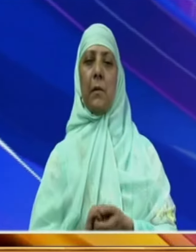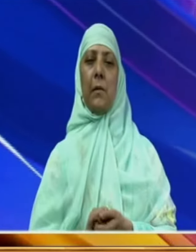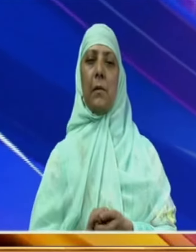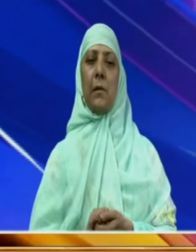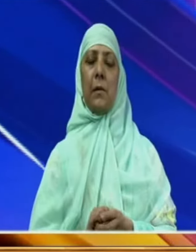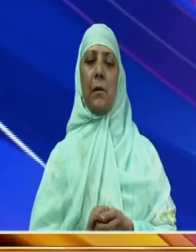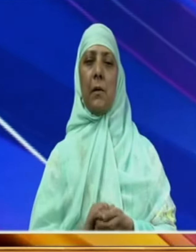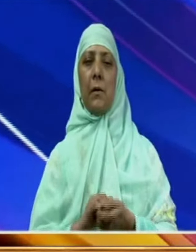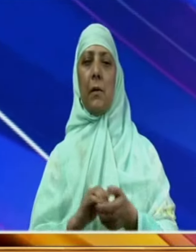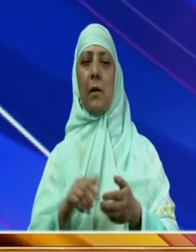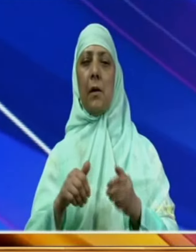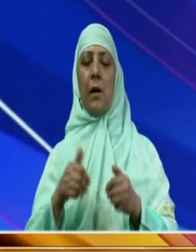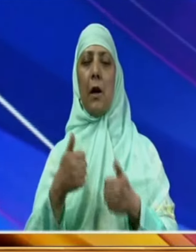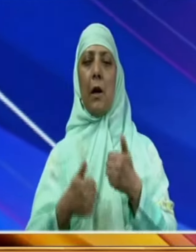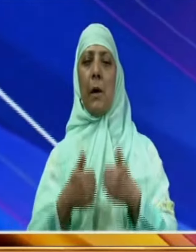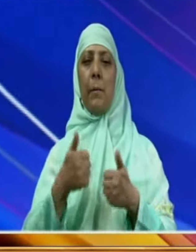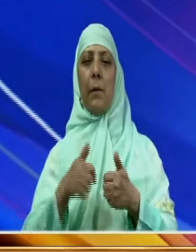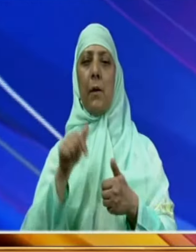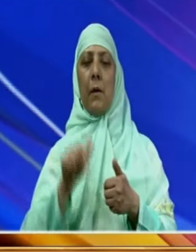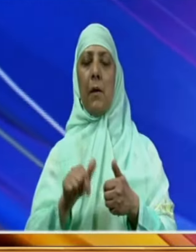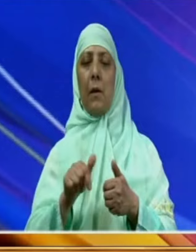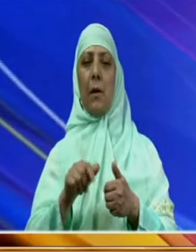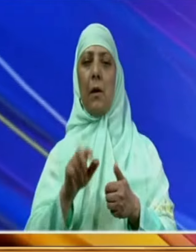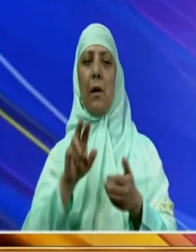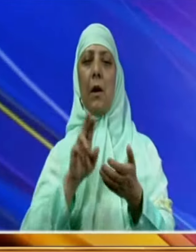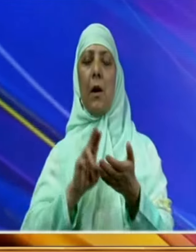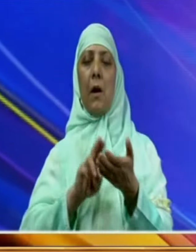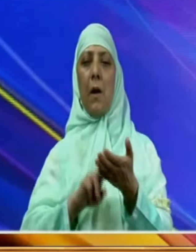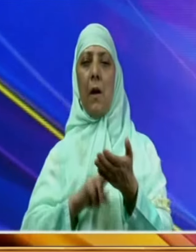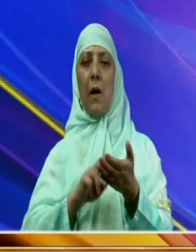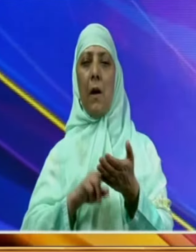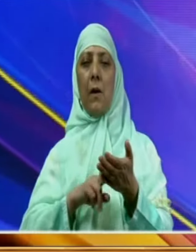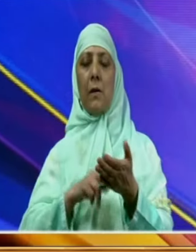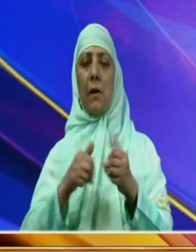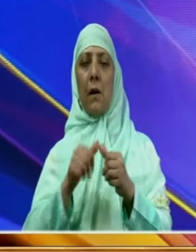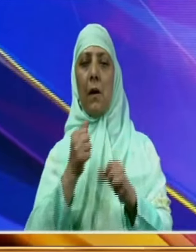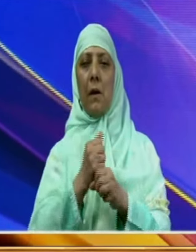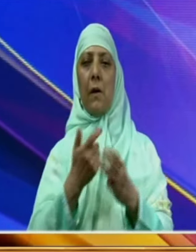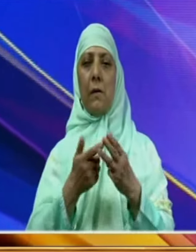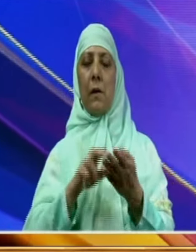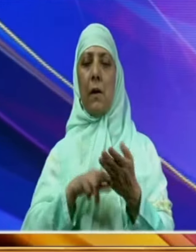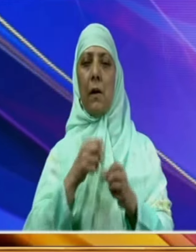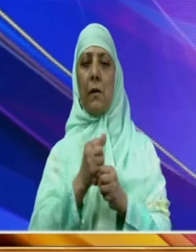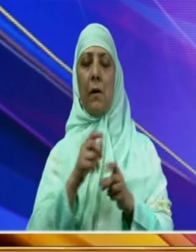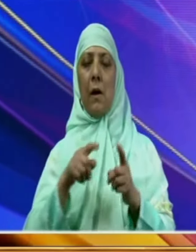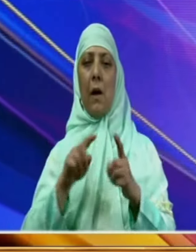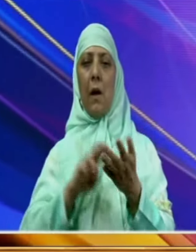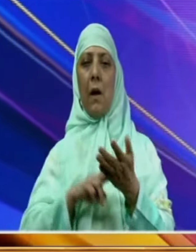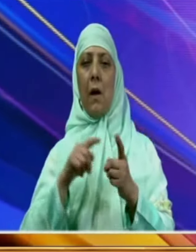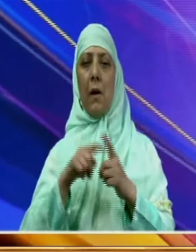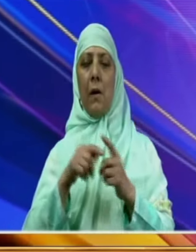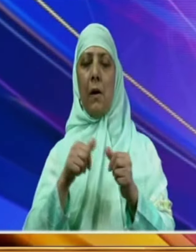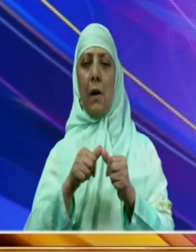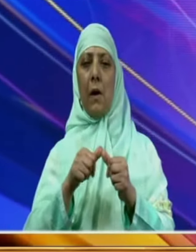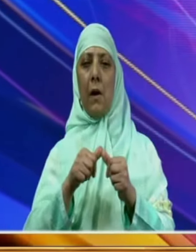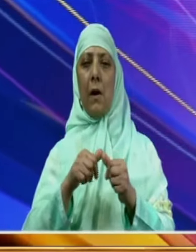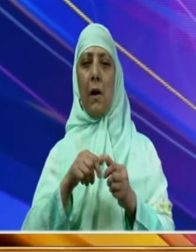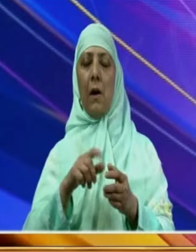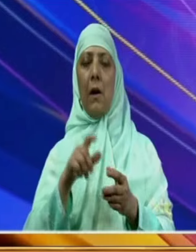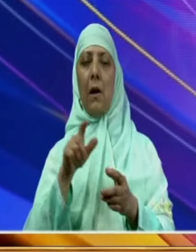امتحان منقد کرانے والی قومی ایجنسی ان ٹی اے نے مشترکہ یونیورسٹی داخلہ ٹیسٹ